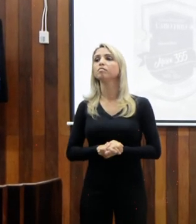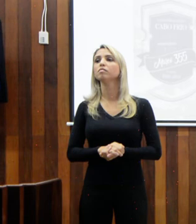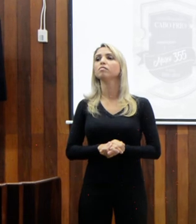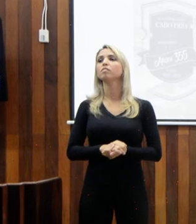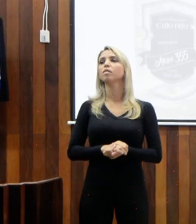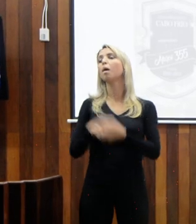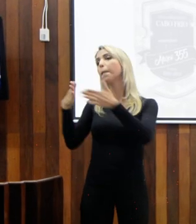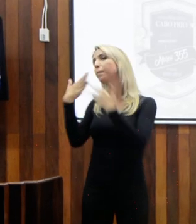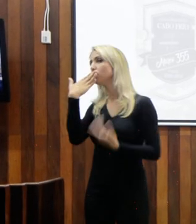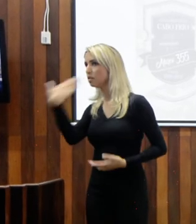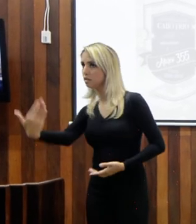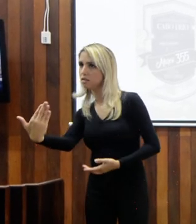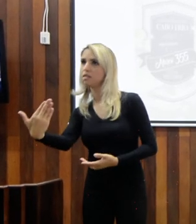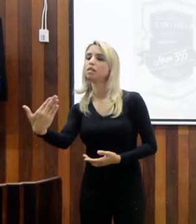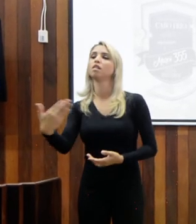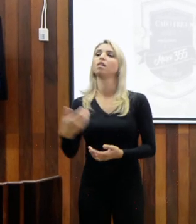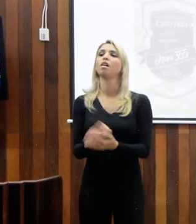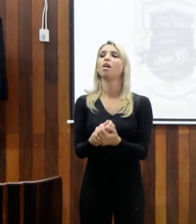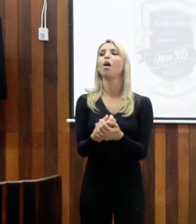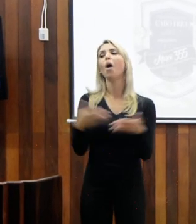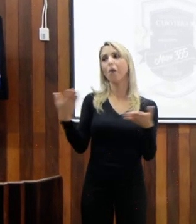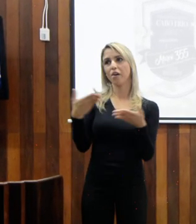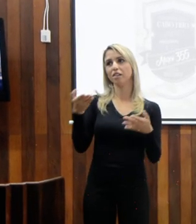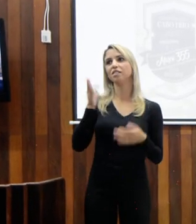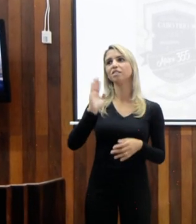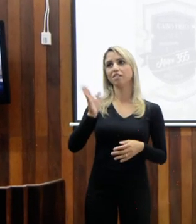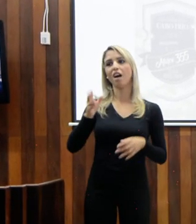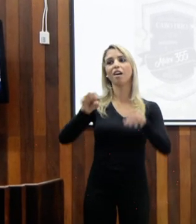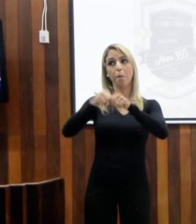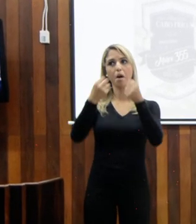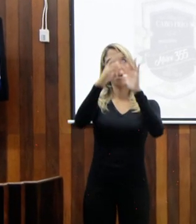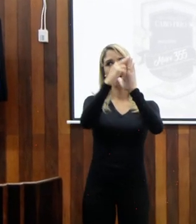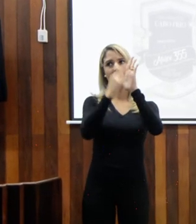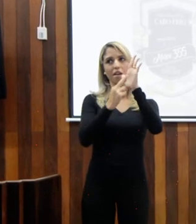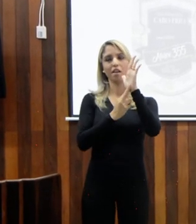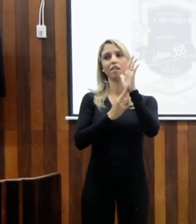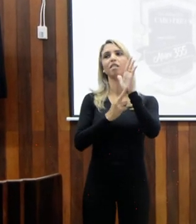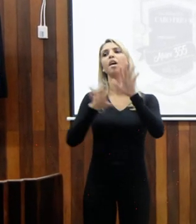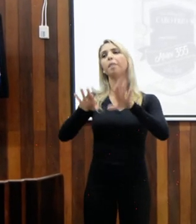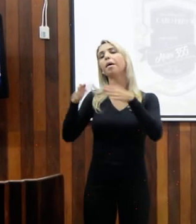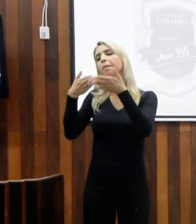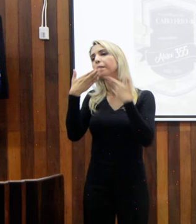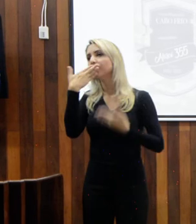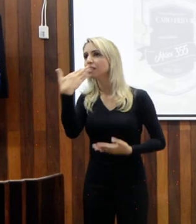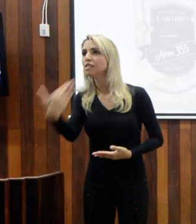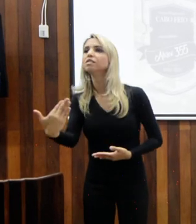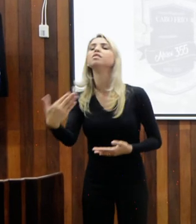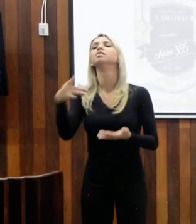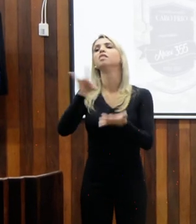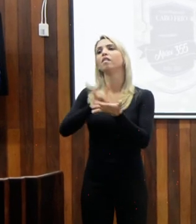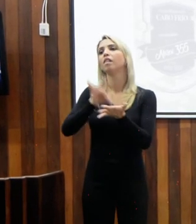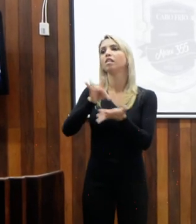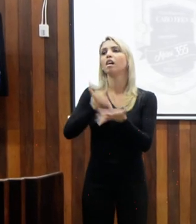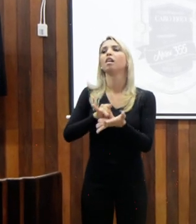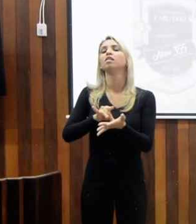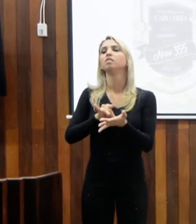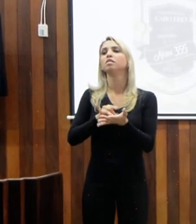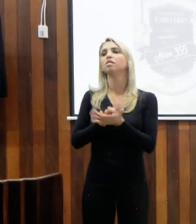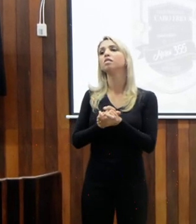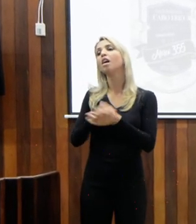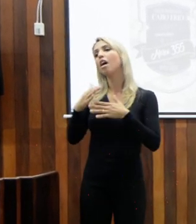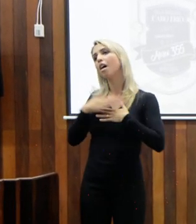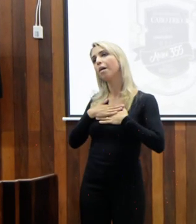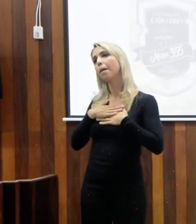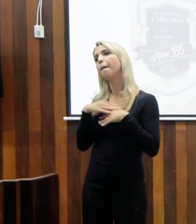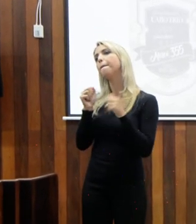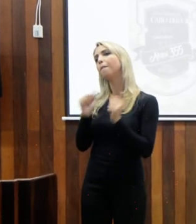quero pedir também, senhor presidente, a gente está quebrando vários protocolos, mas pedir de antemão que o senhor me autorize